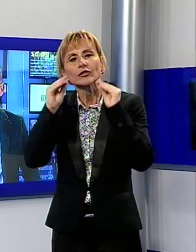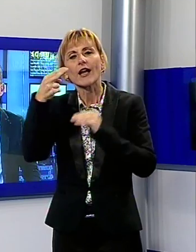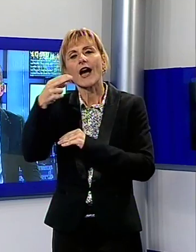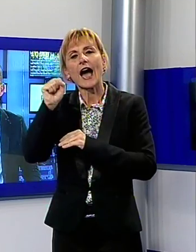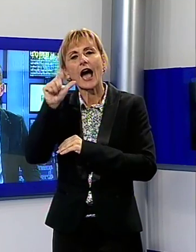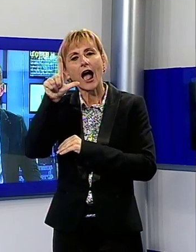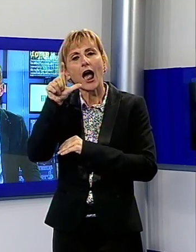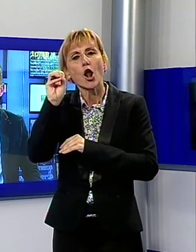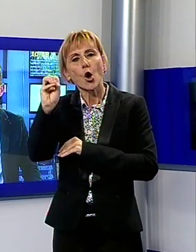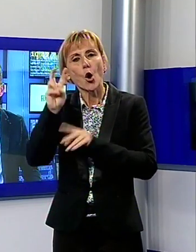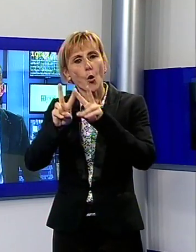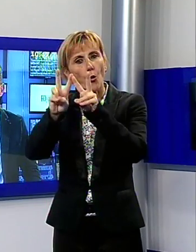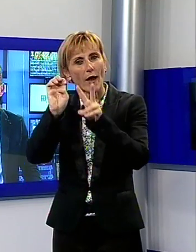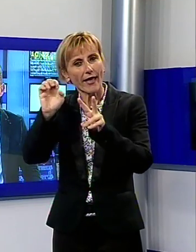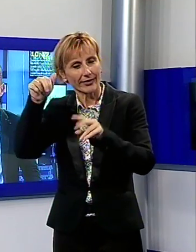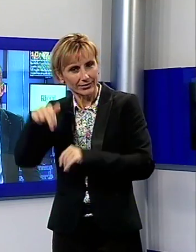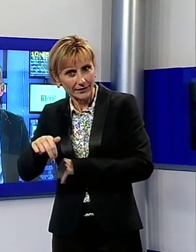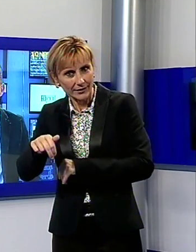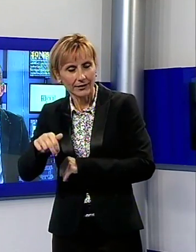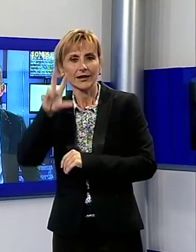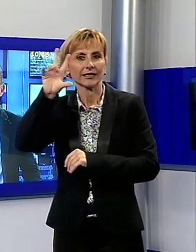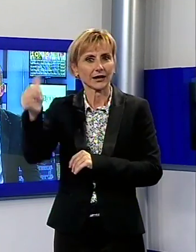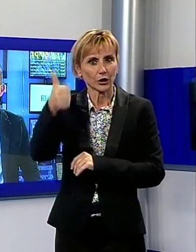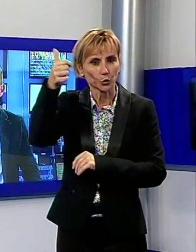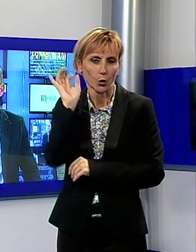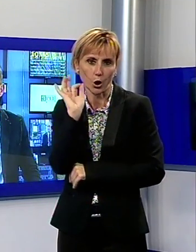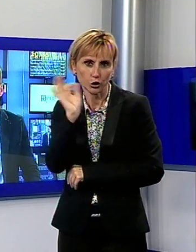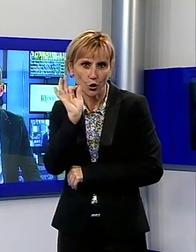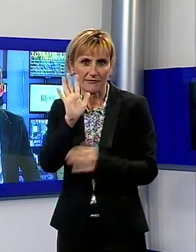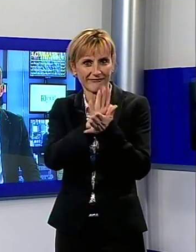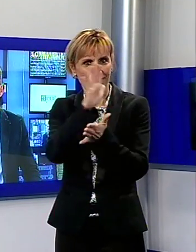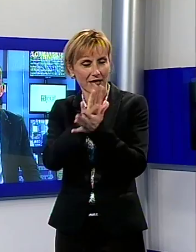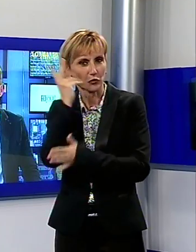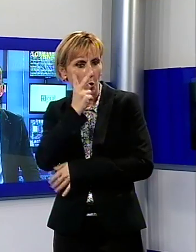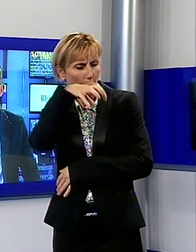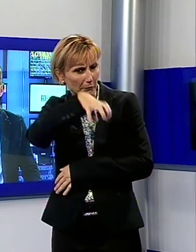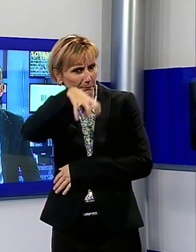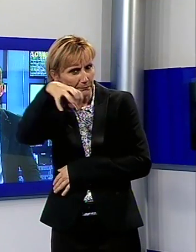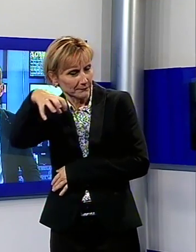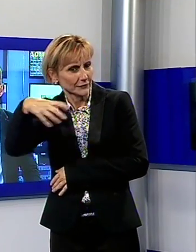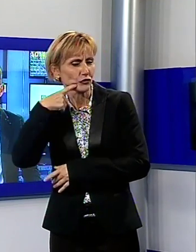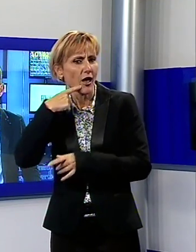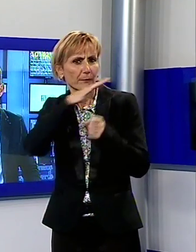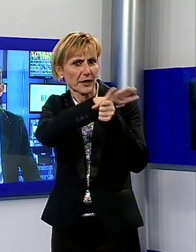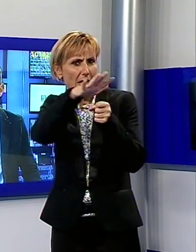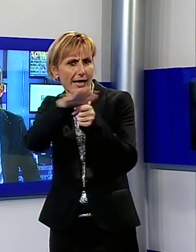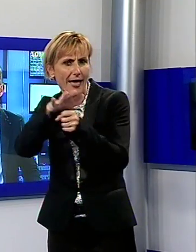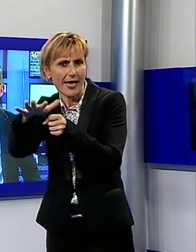Grandi manifestazioni in Lucchesia che hanno fatto registrare praticamente ovunque il tutto esaurito. Partiamo dalla